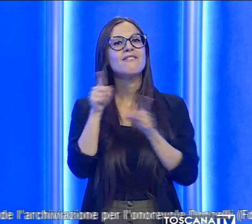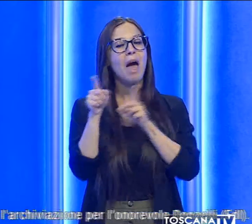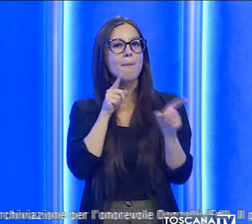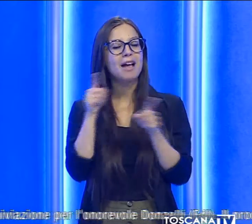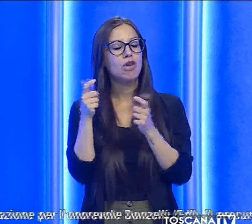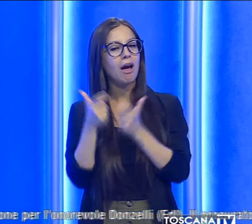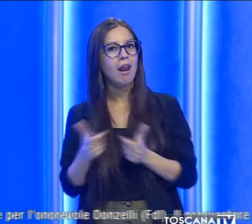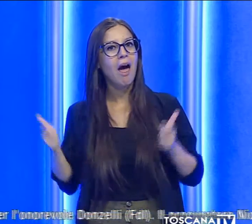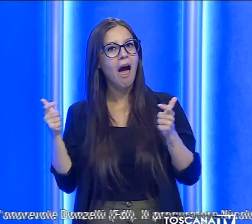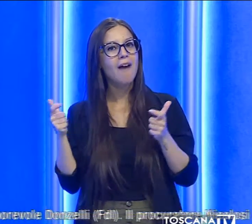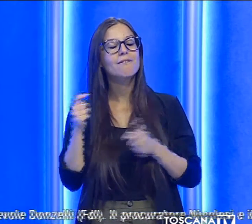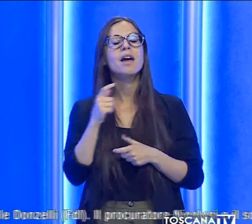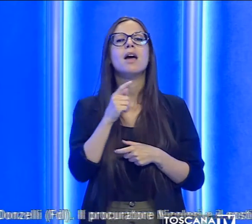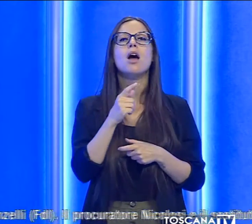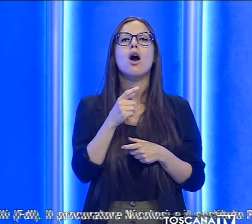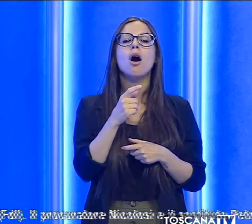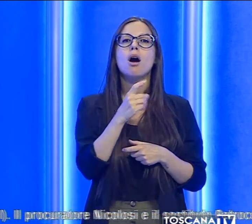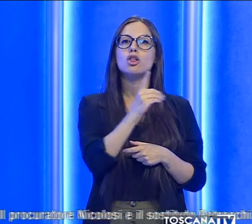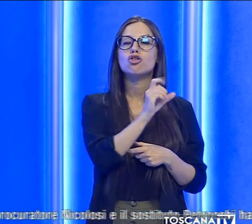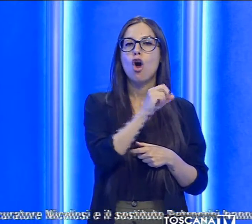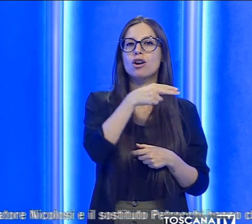Donzelli di Fratelli d'Italia.